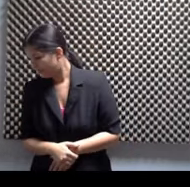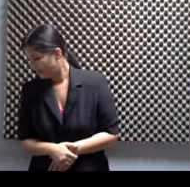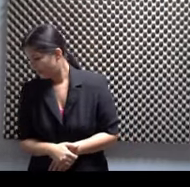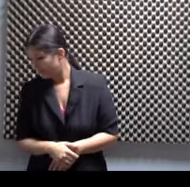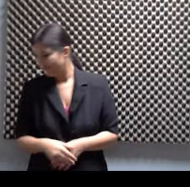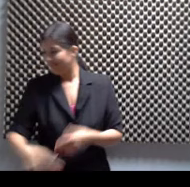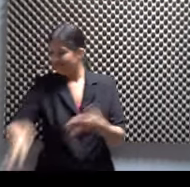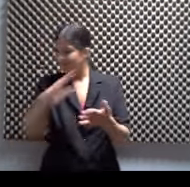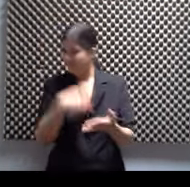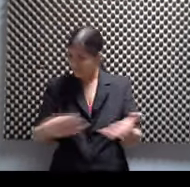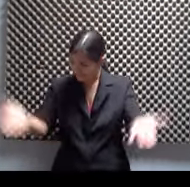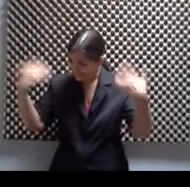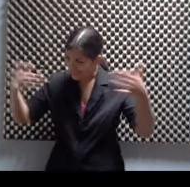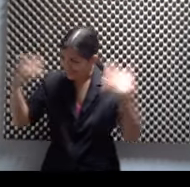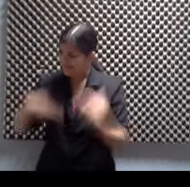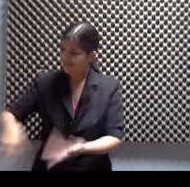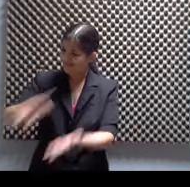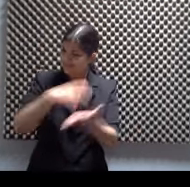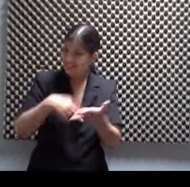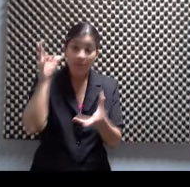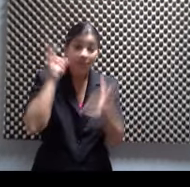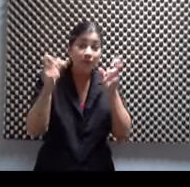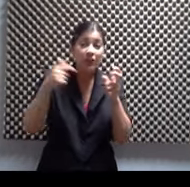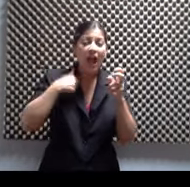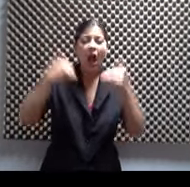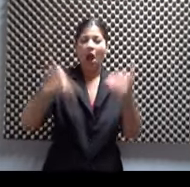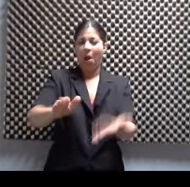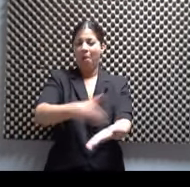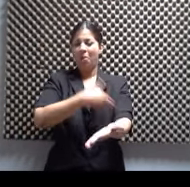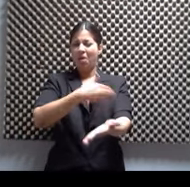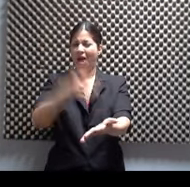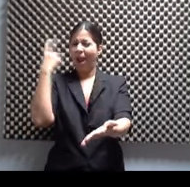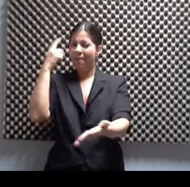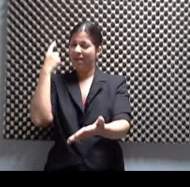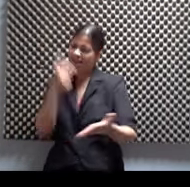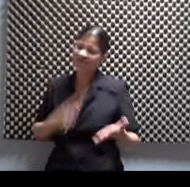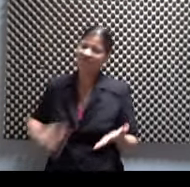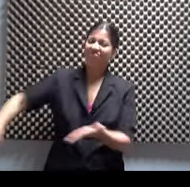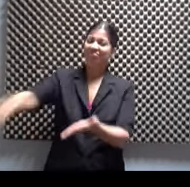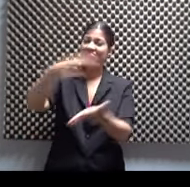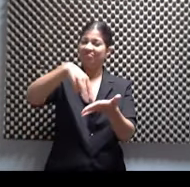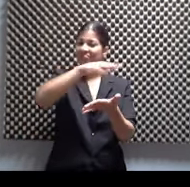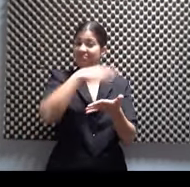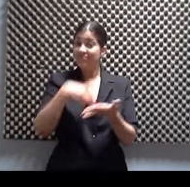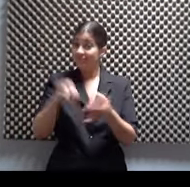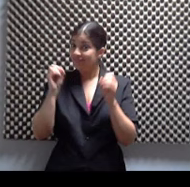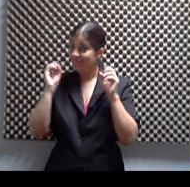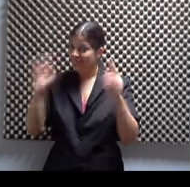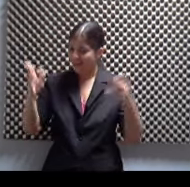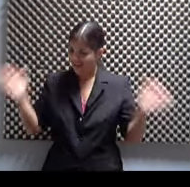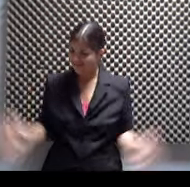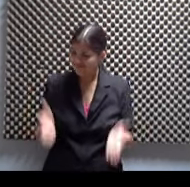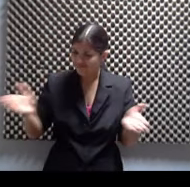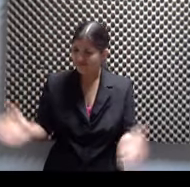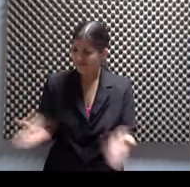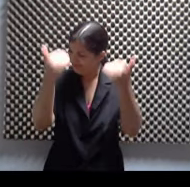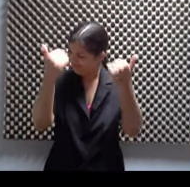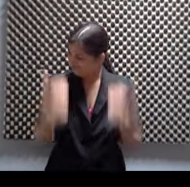Viene gente, todo el que me escuche allá afuera, le voy a poner una musiquita para mover el esqueleto. Esqueleto, vamos a pompear ese día. ¡Viene!